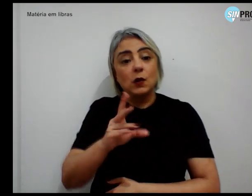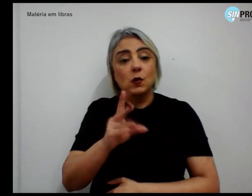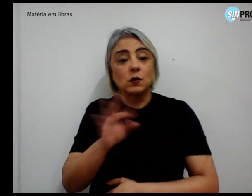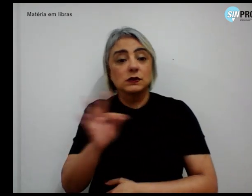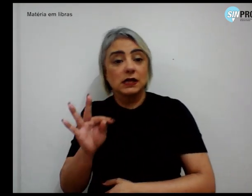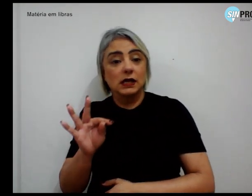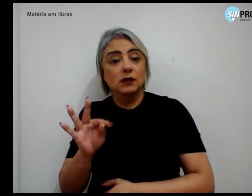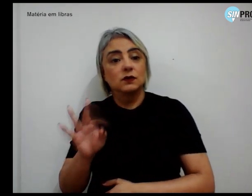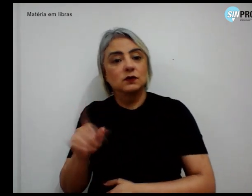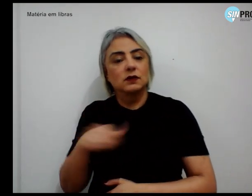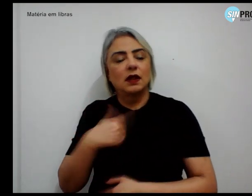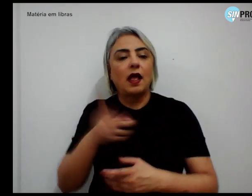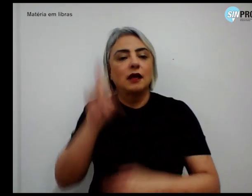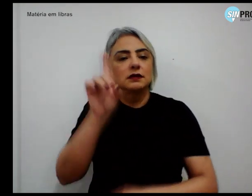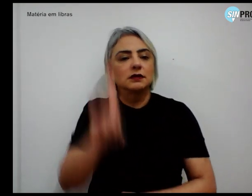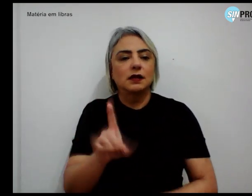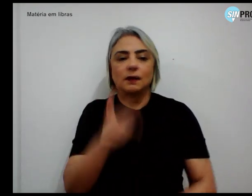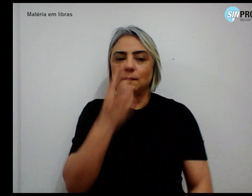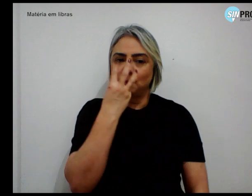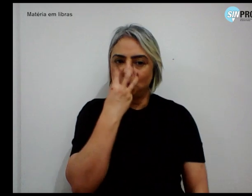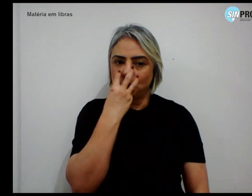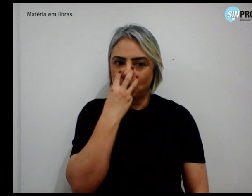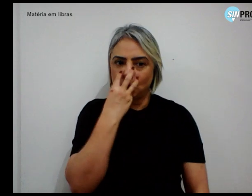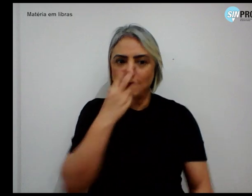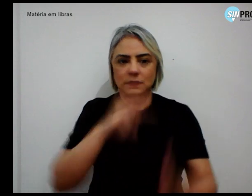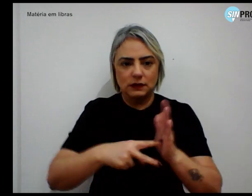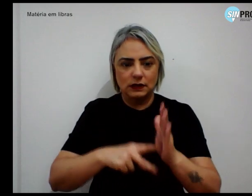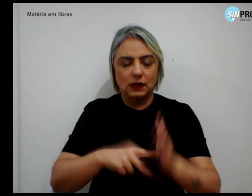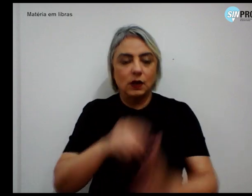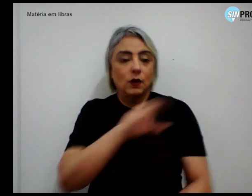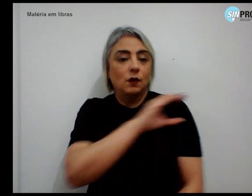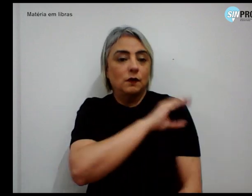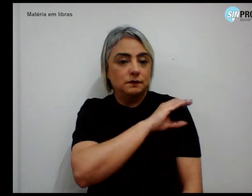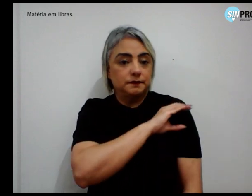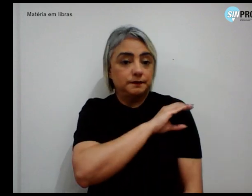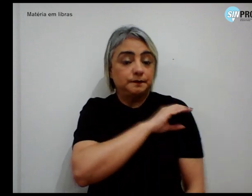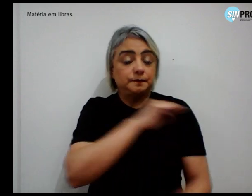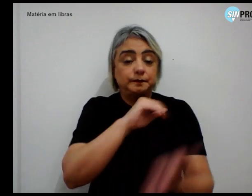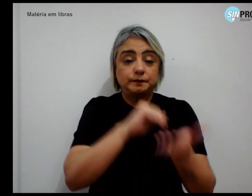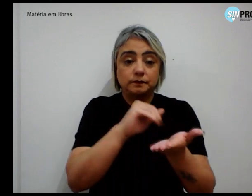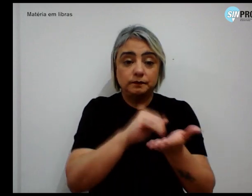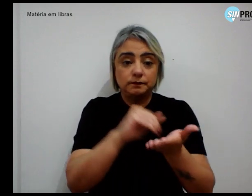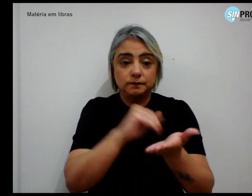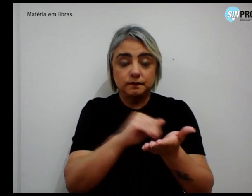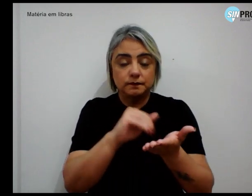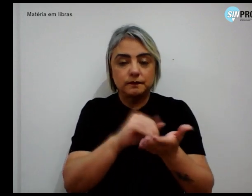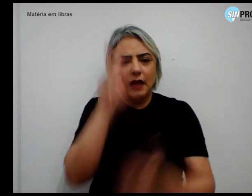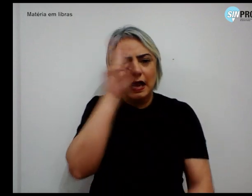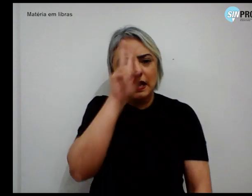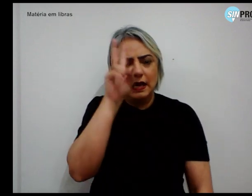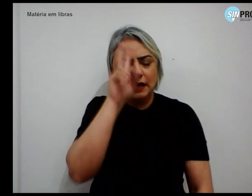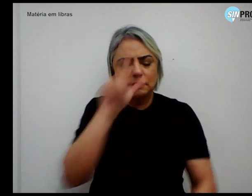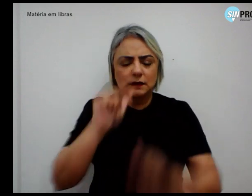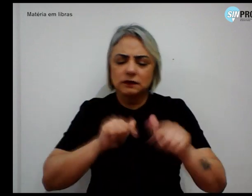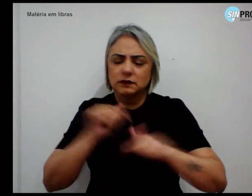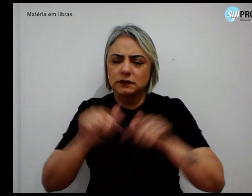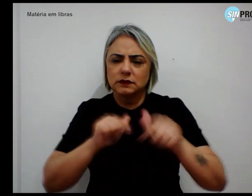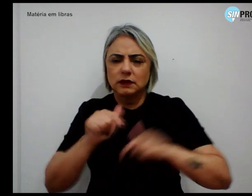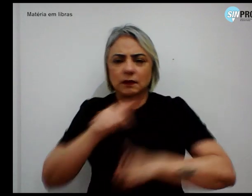diretora do Simpro, Mônica Caldeira, coordenadora da Secretaria, lembra que o trabalho pedagógico